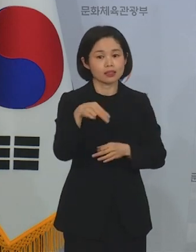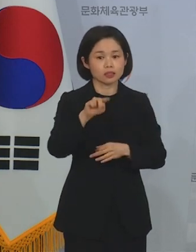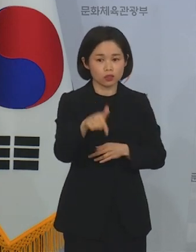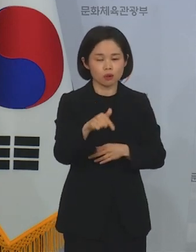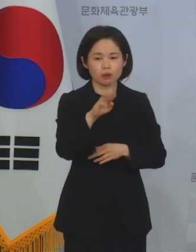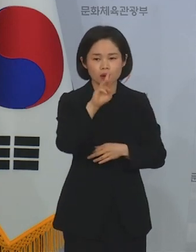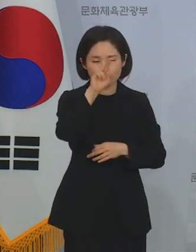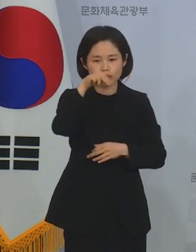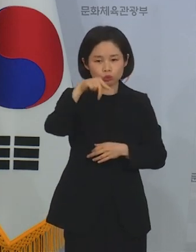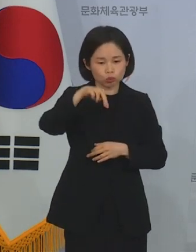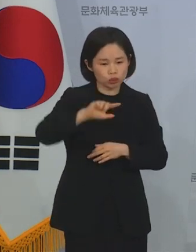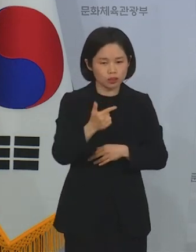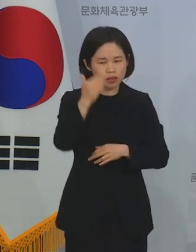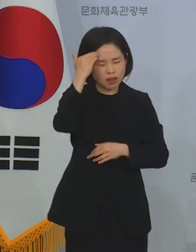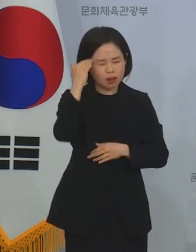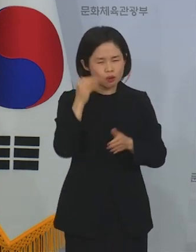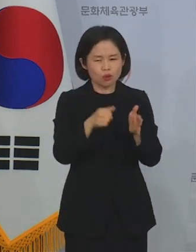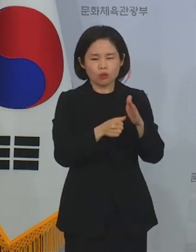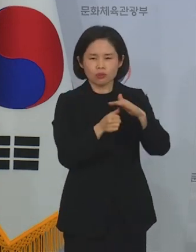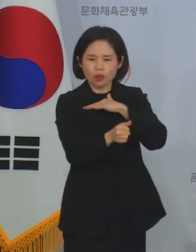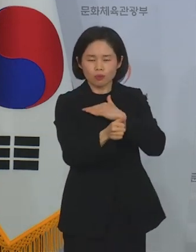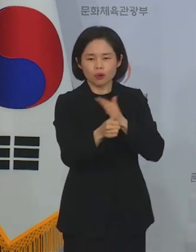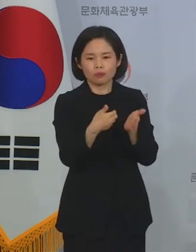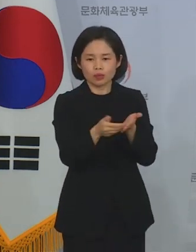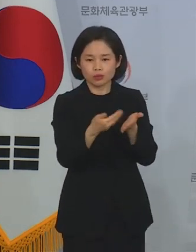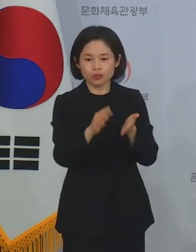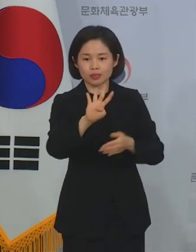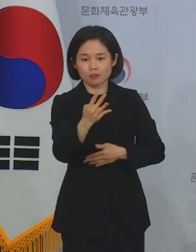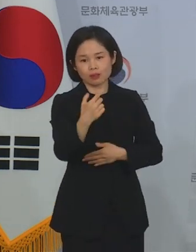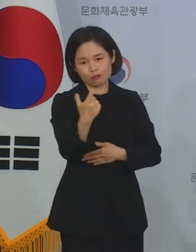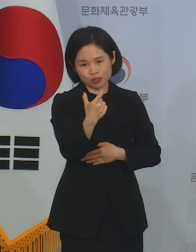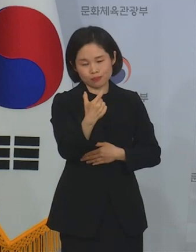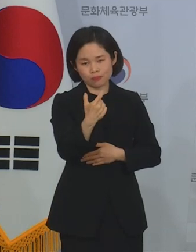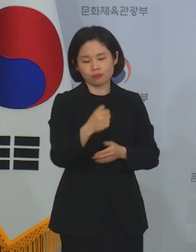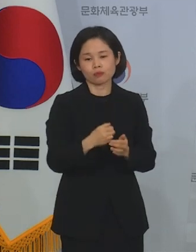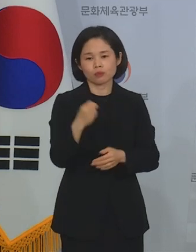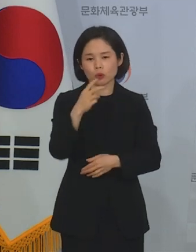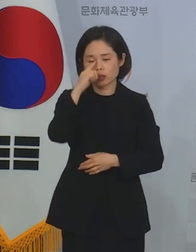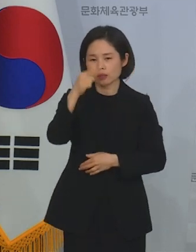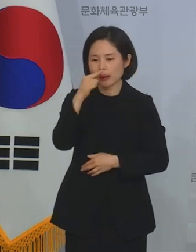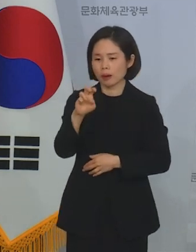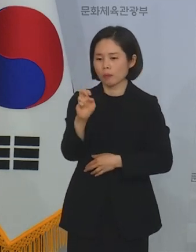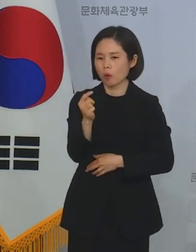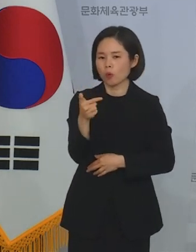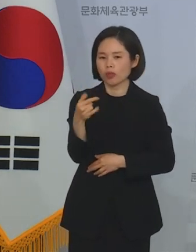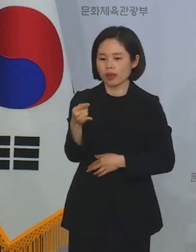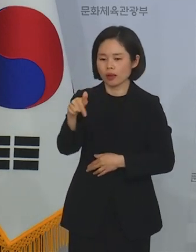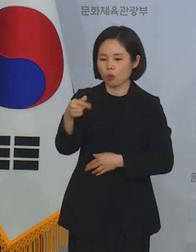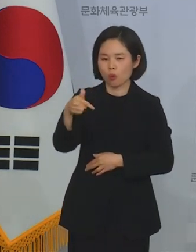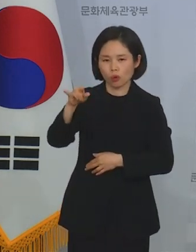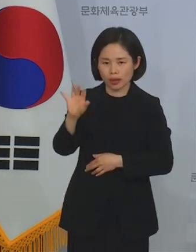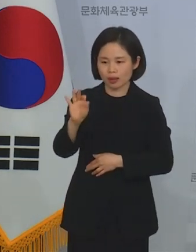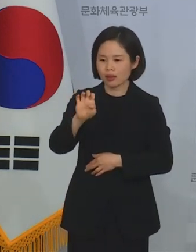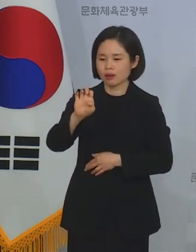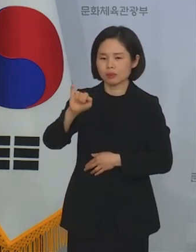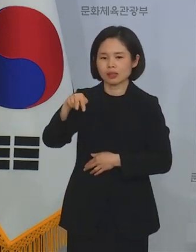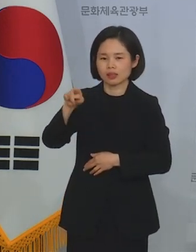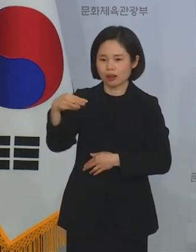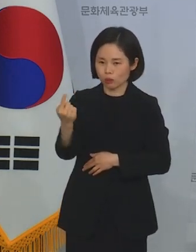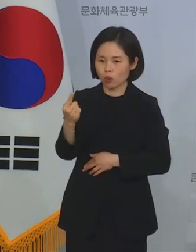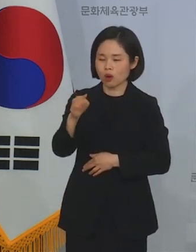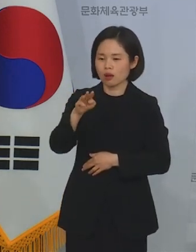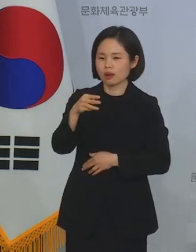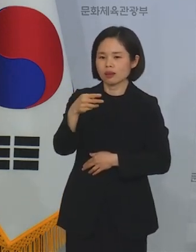한국 대표 근대 미술품 460여 점 및 모네 고갱 르누아르 피사로 샤갈